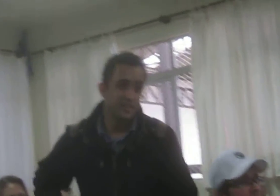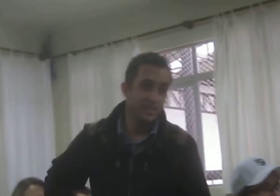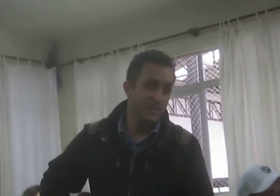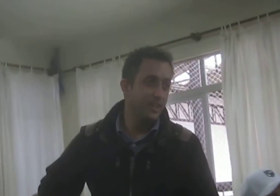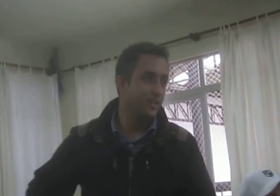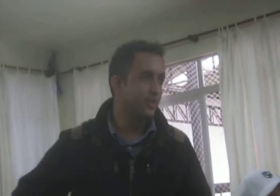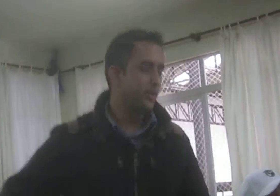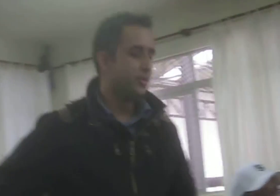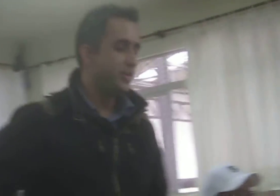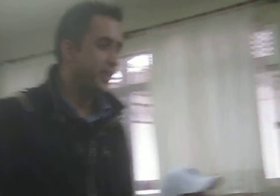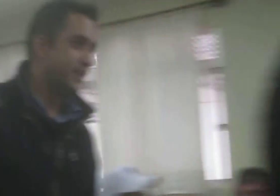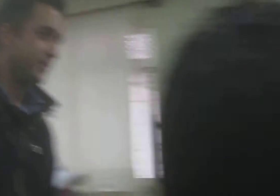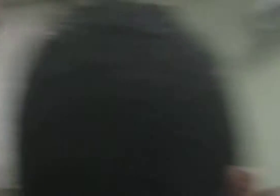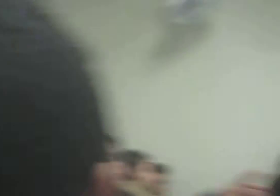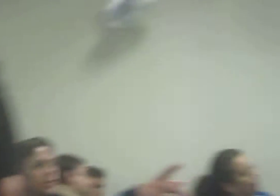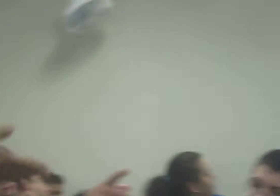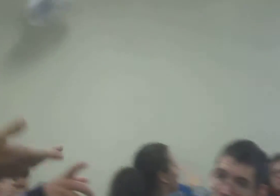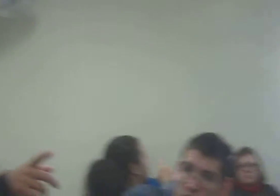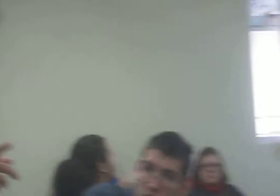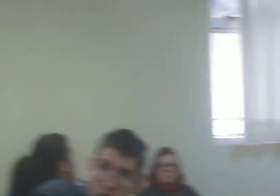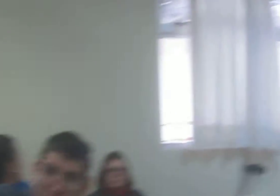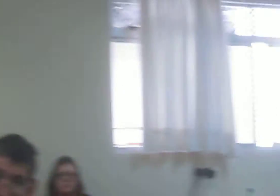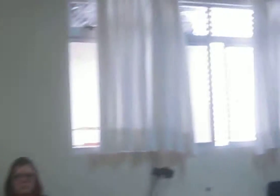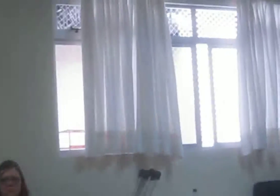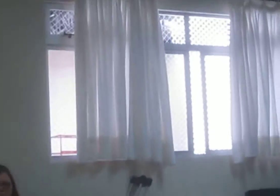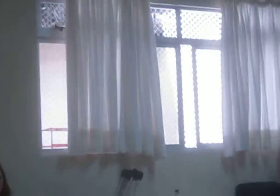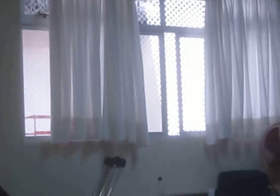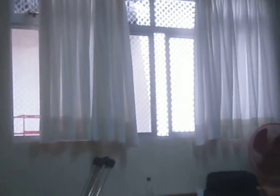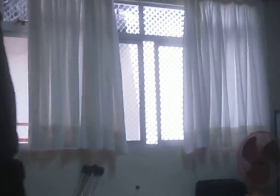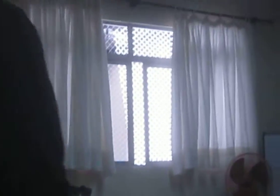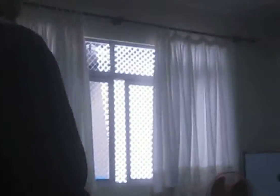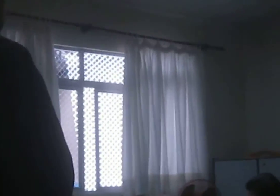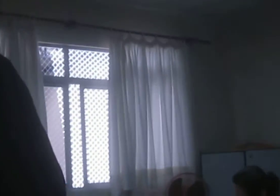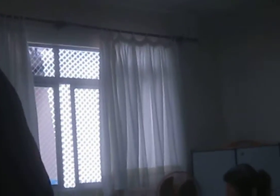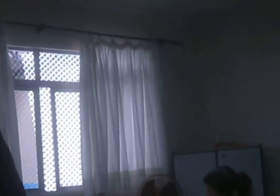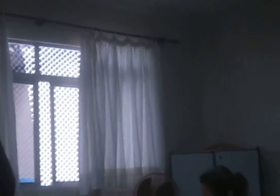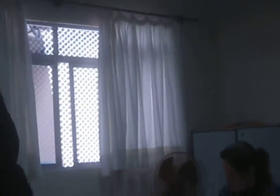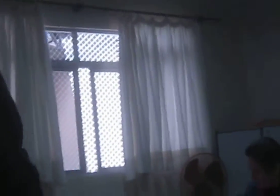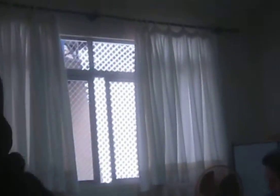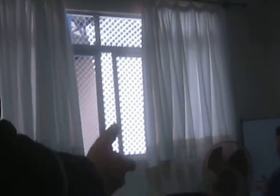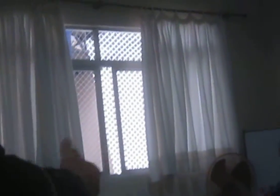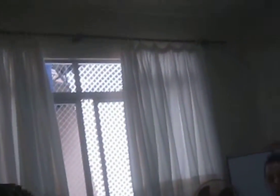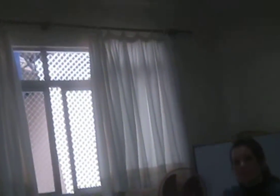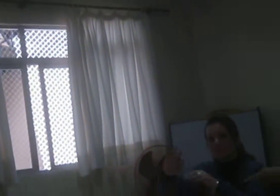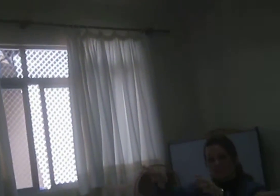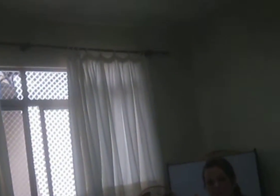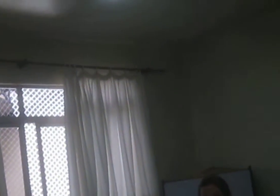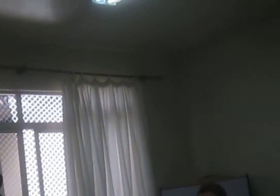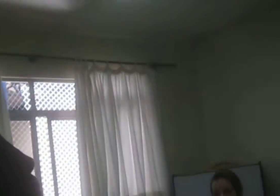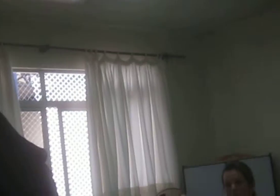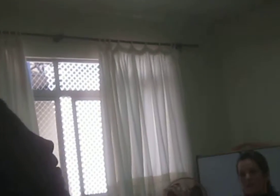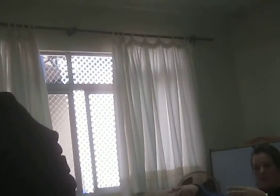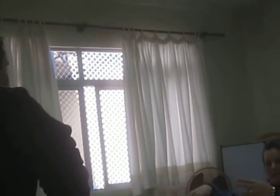E eu ouvi... Bom dia, Michel. Mas eu ouvi o senhor falando que uma reunião... Uma reunião